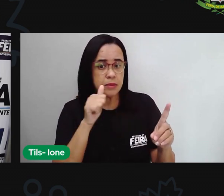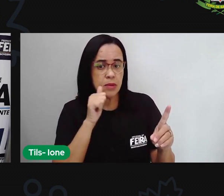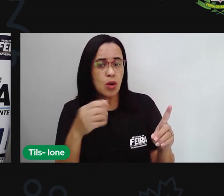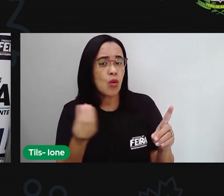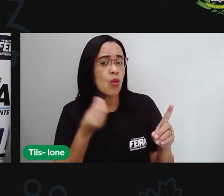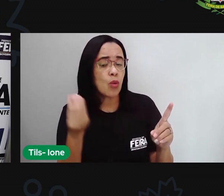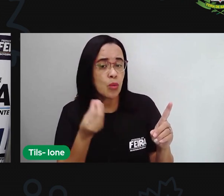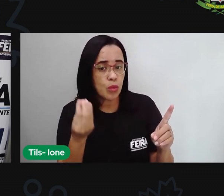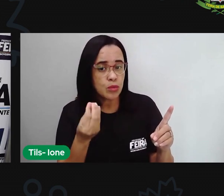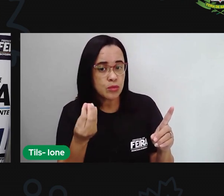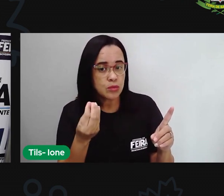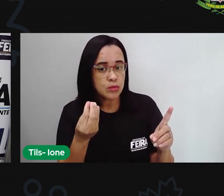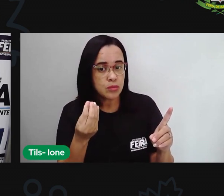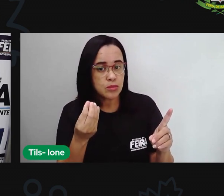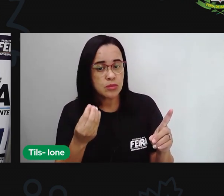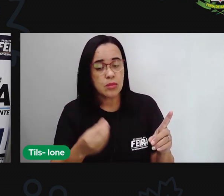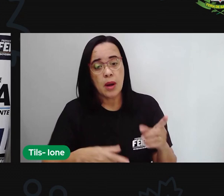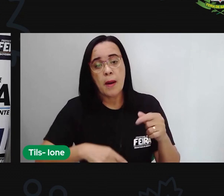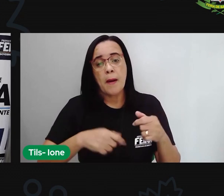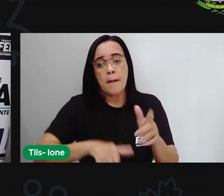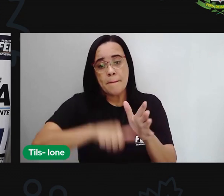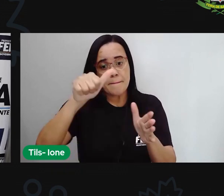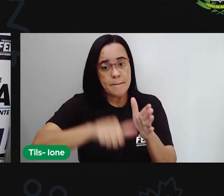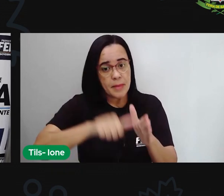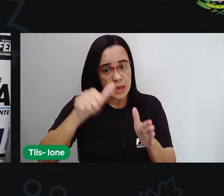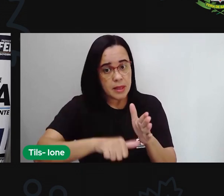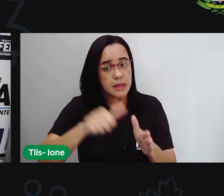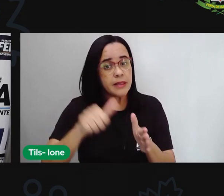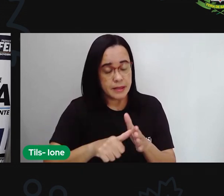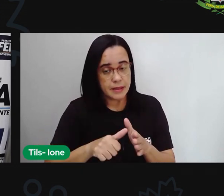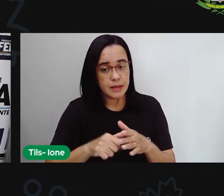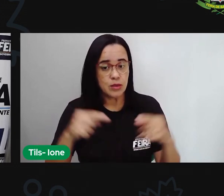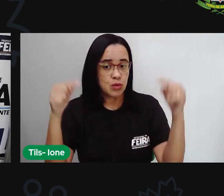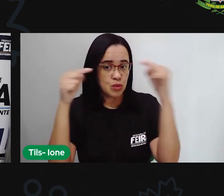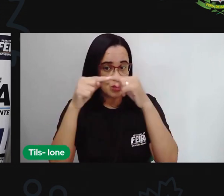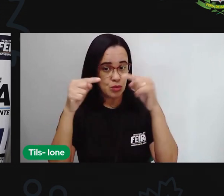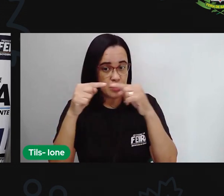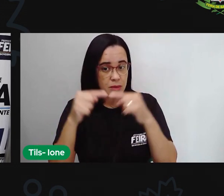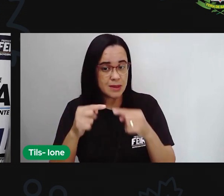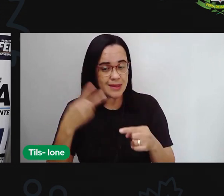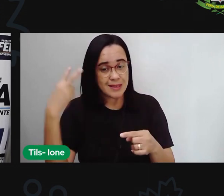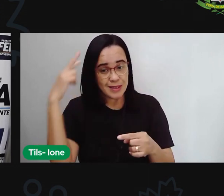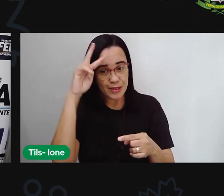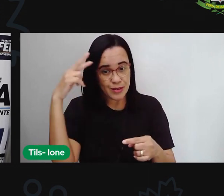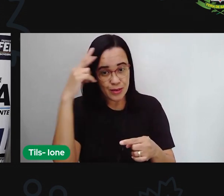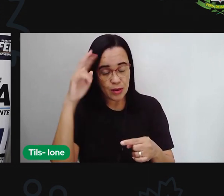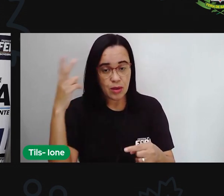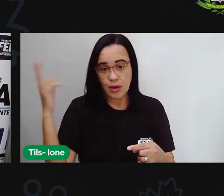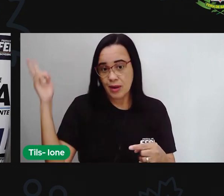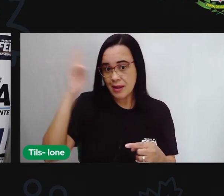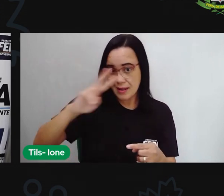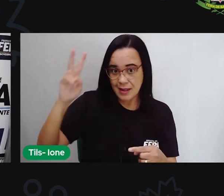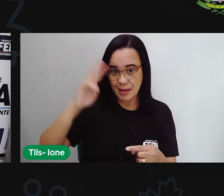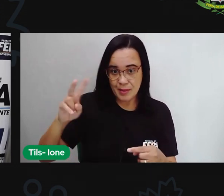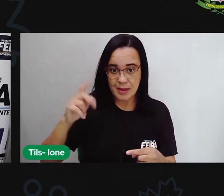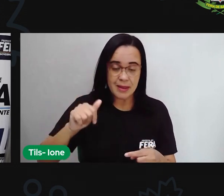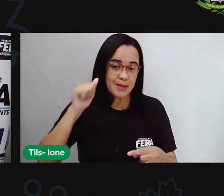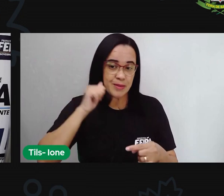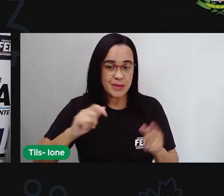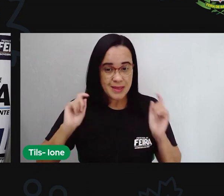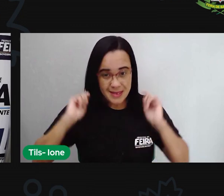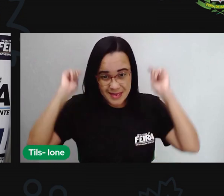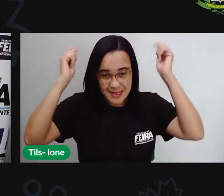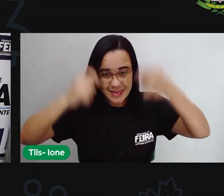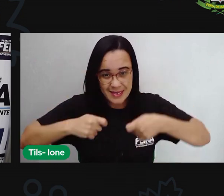ligação entre a história aí da Chapeuzinho Vermelho de uma floresta da existência de um lobo mau